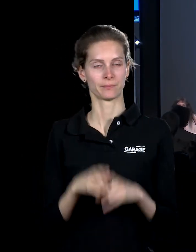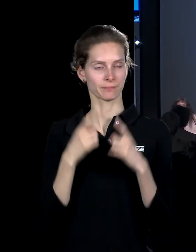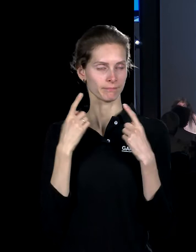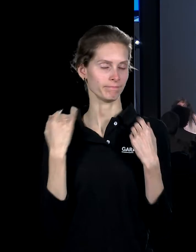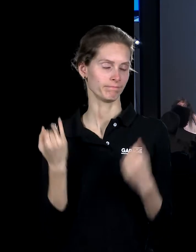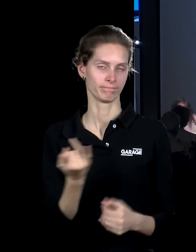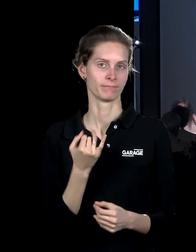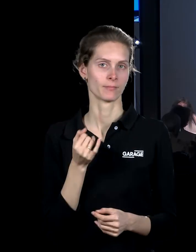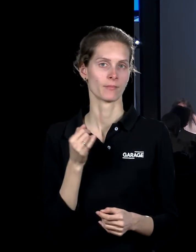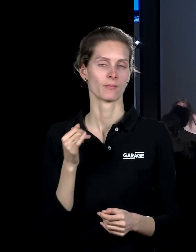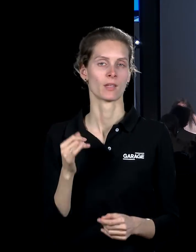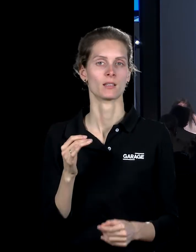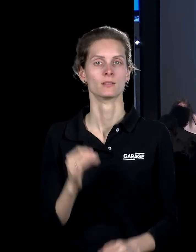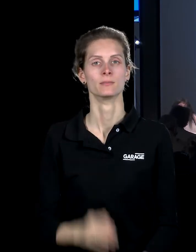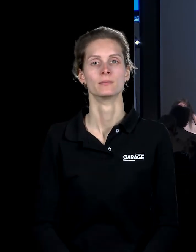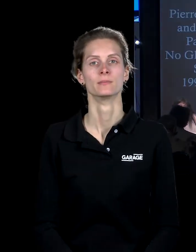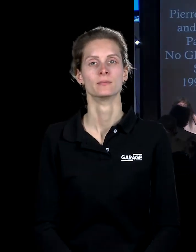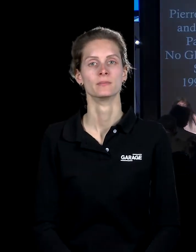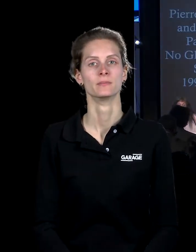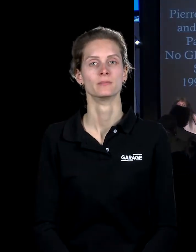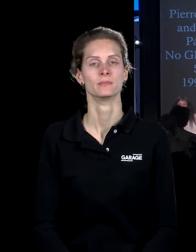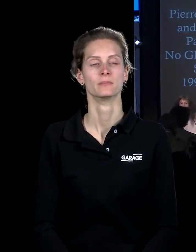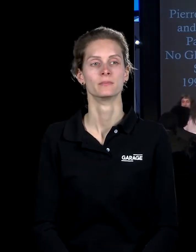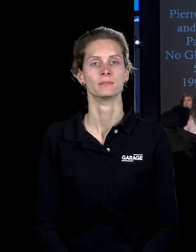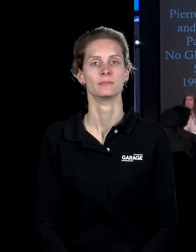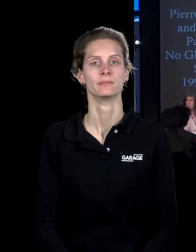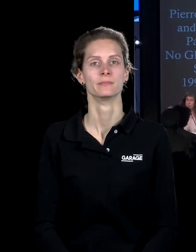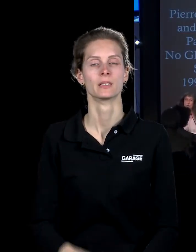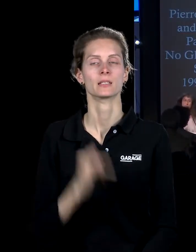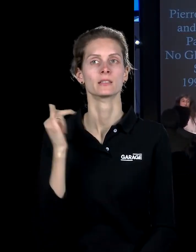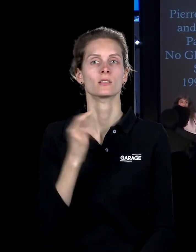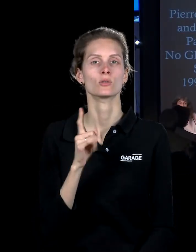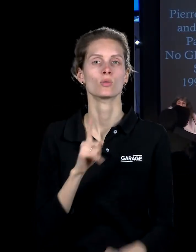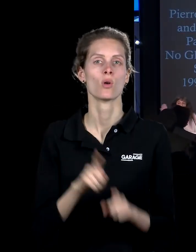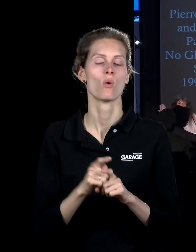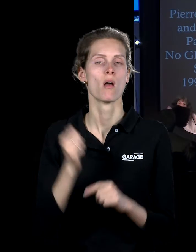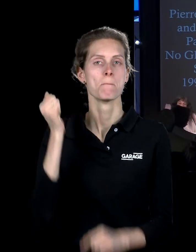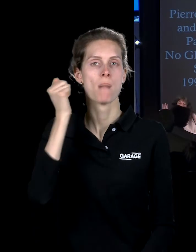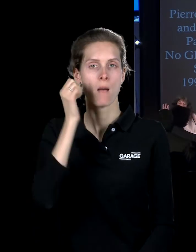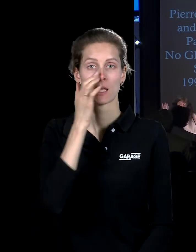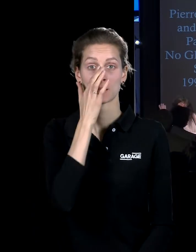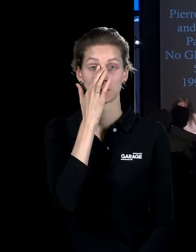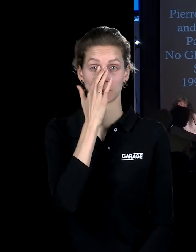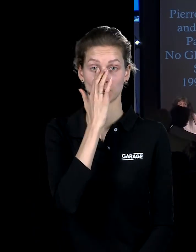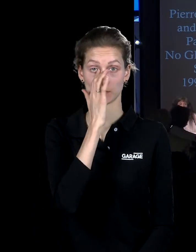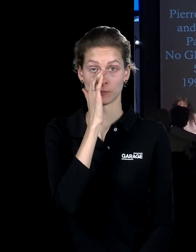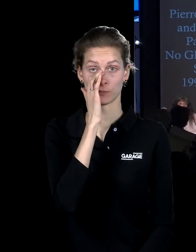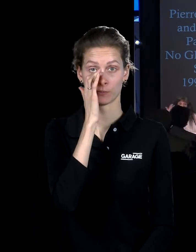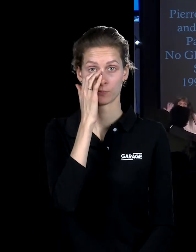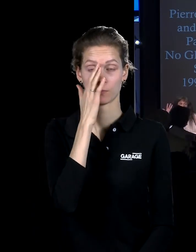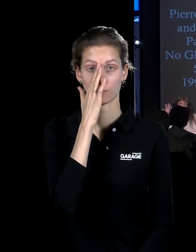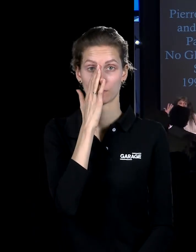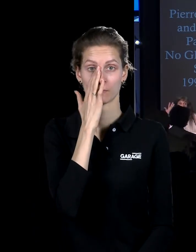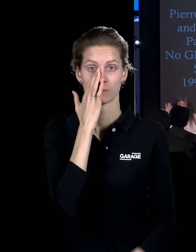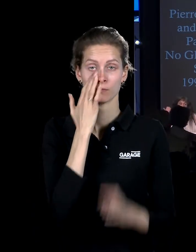про ремейки, про реенактменты и про то, что такое память, и про то, каким образом реальности фикции